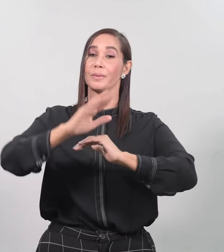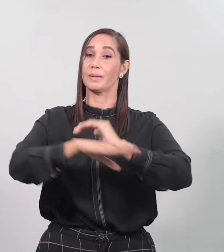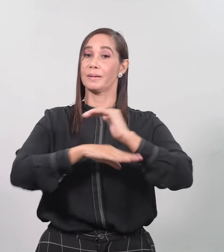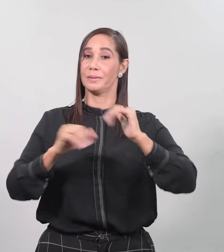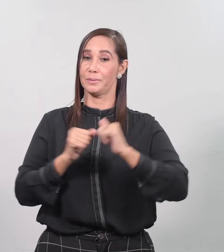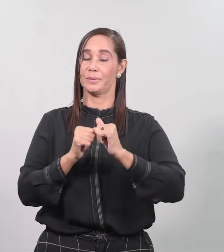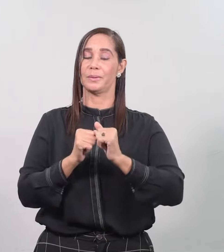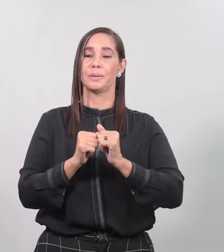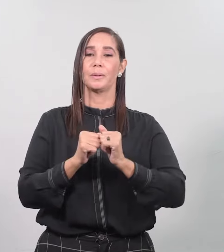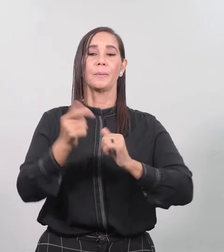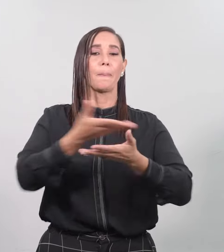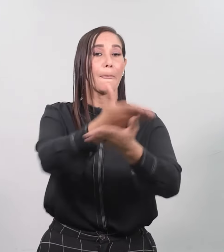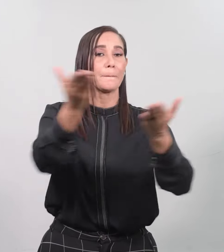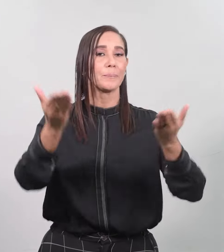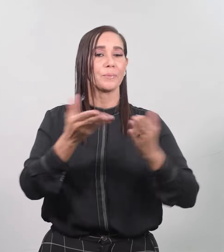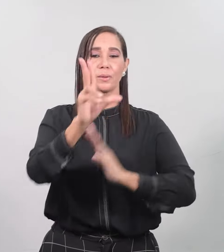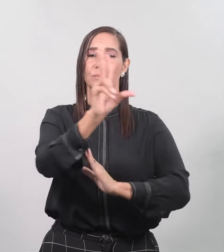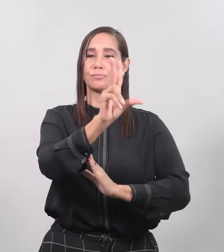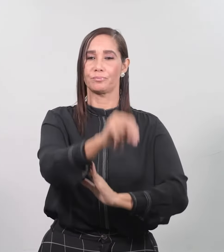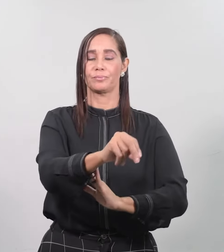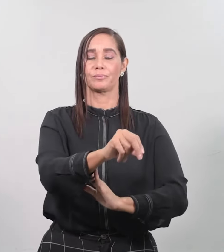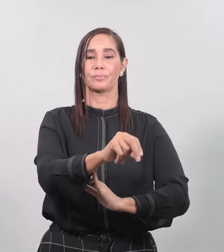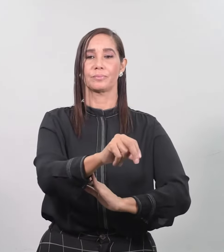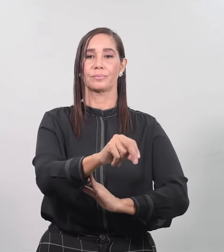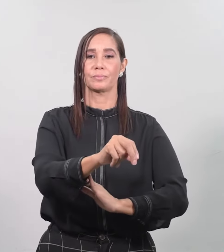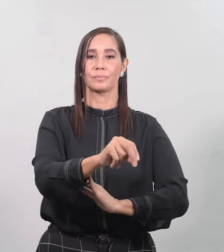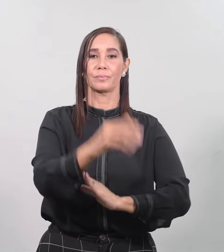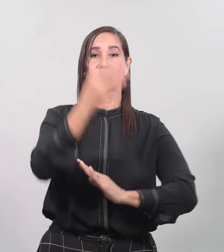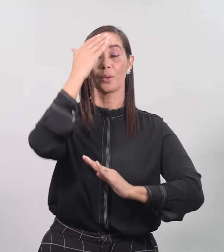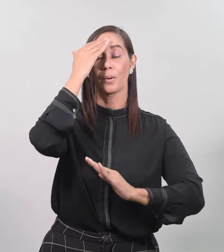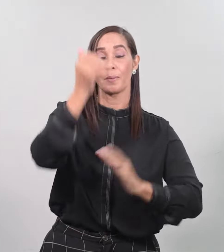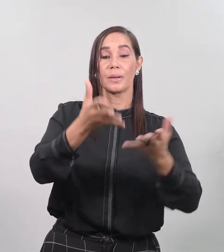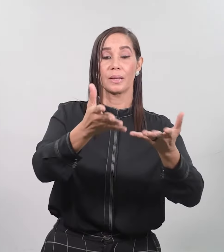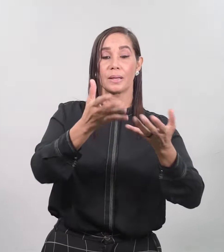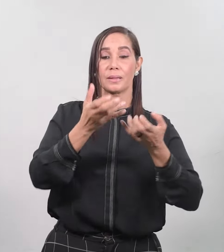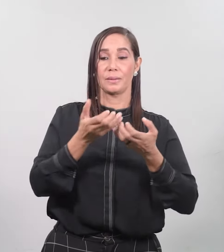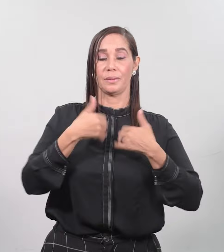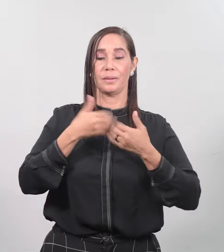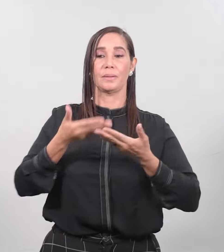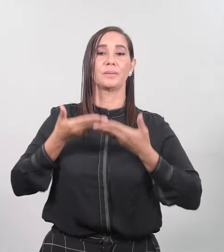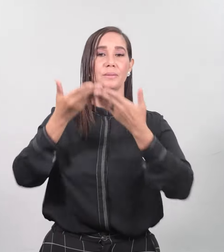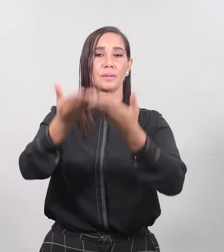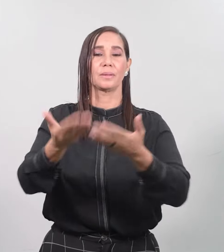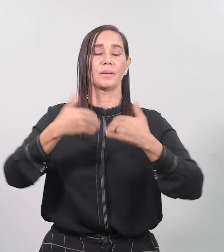Y a ellos no Porque al que tiene se le dará y tendrá de sobra